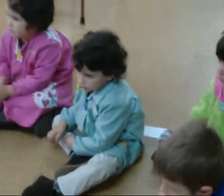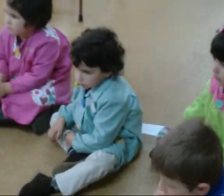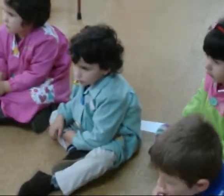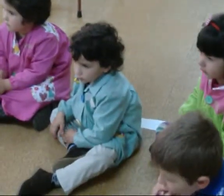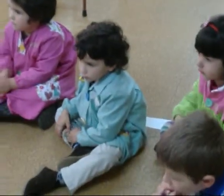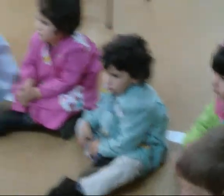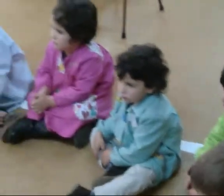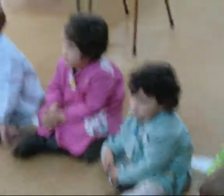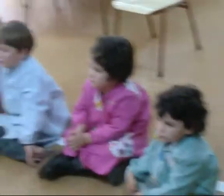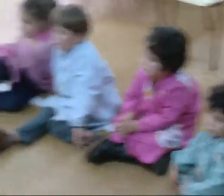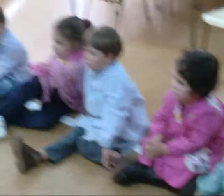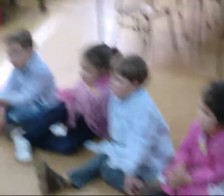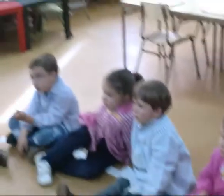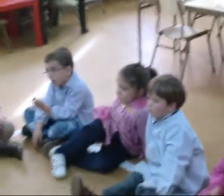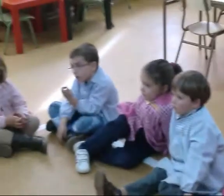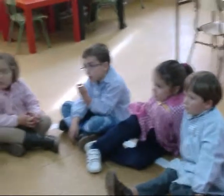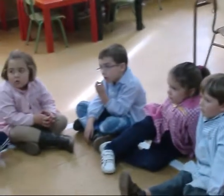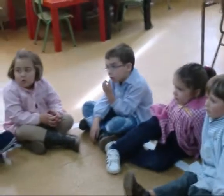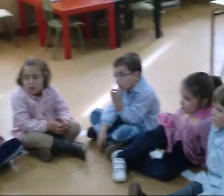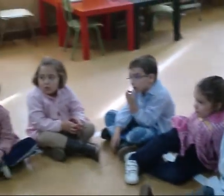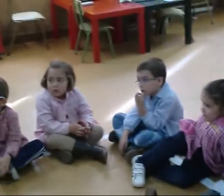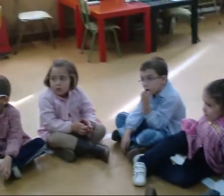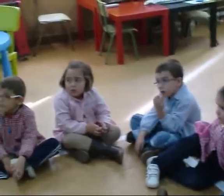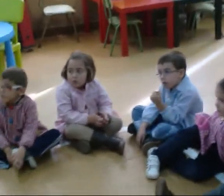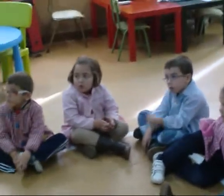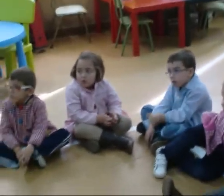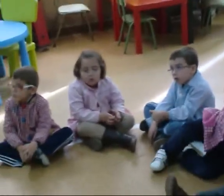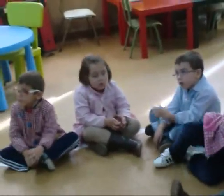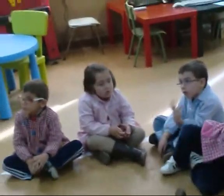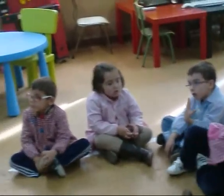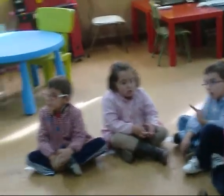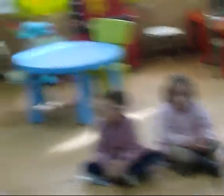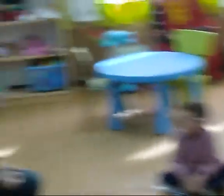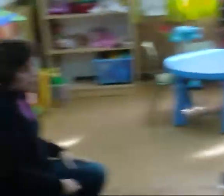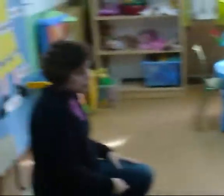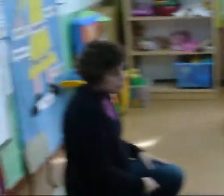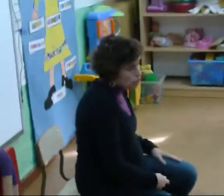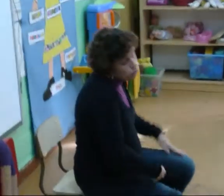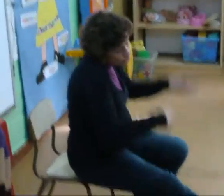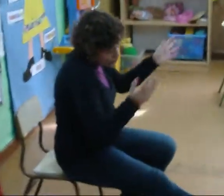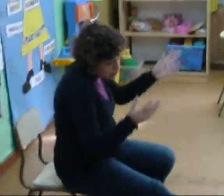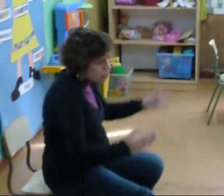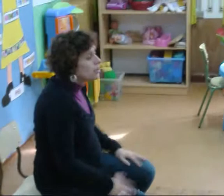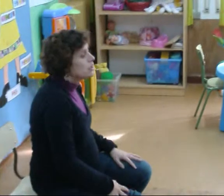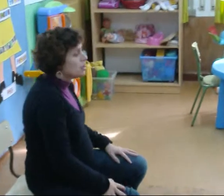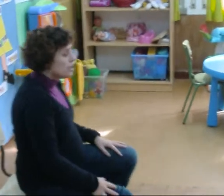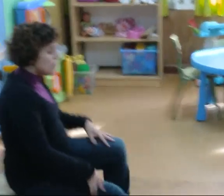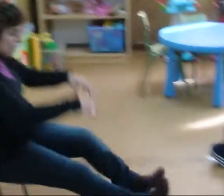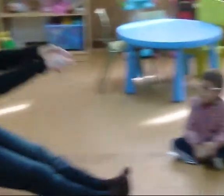botando Un cousa de color así La arancia A comida Eso chama se azafrán O colorante E é